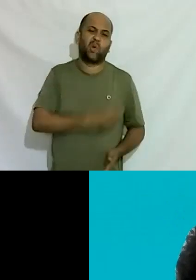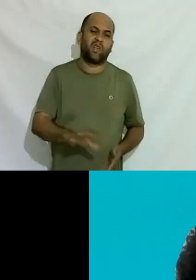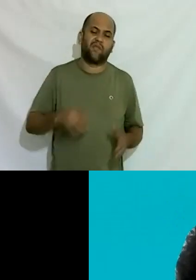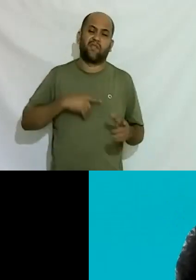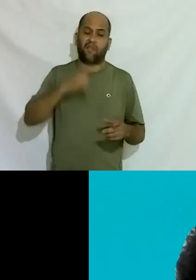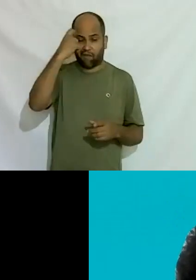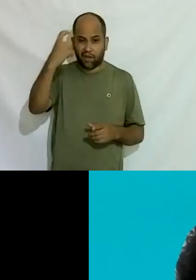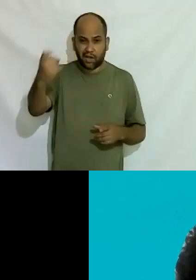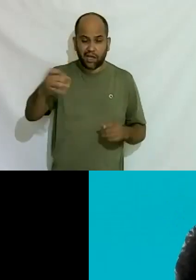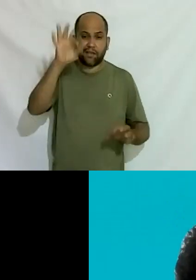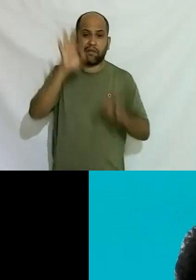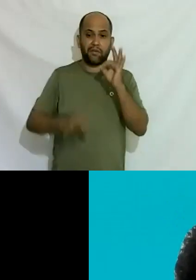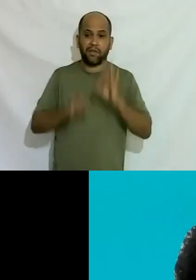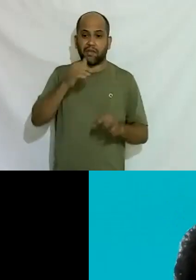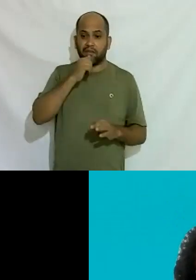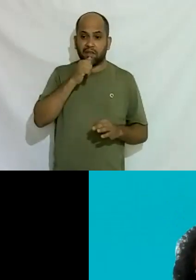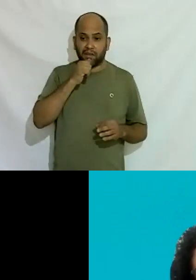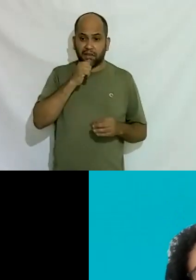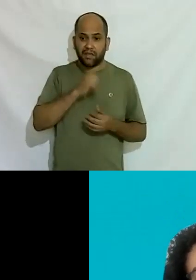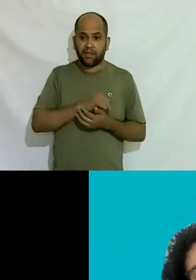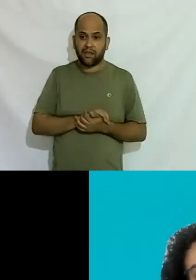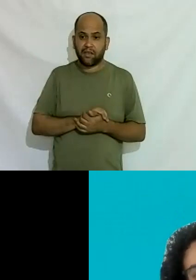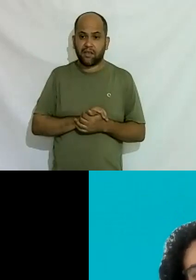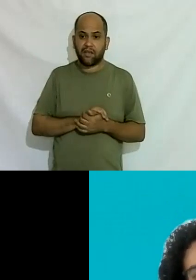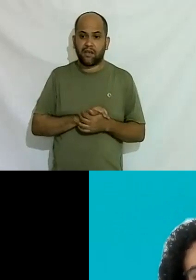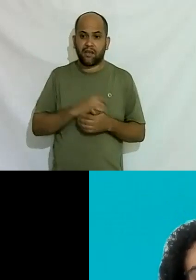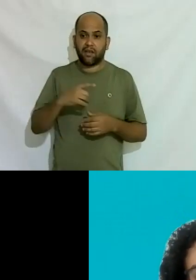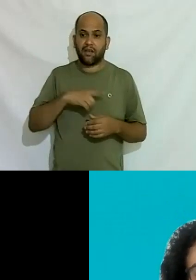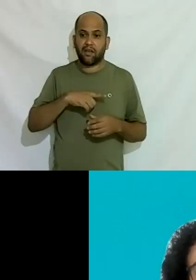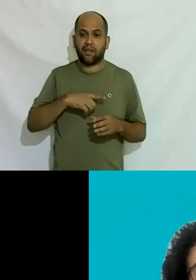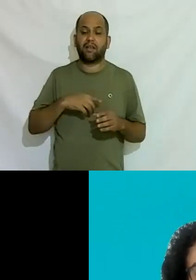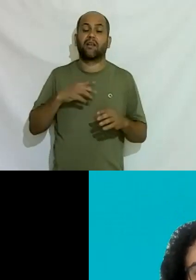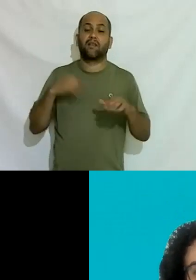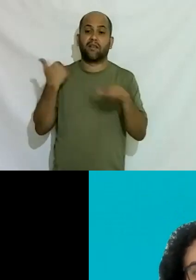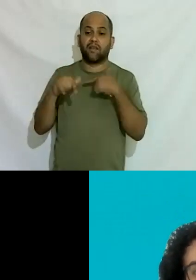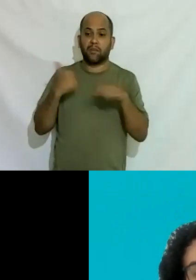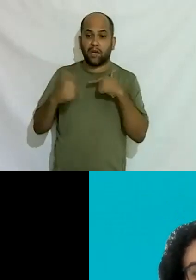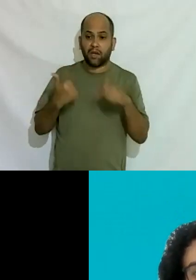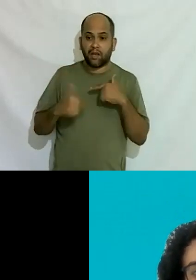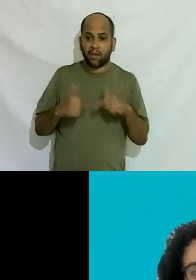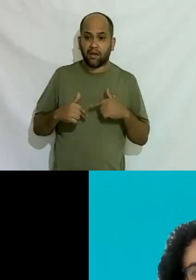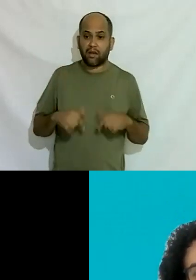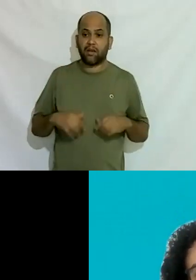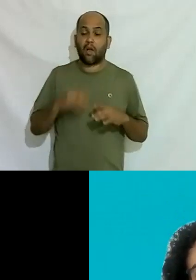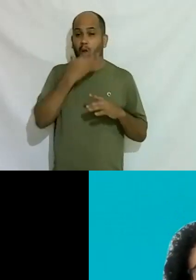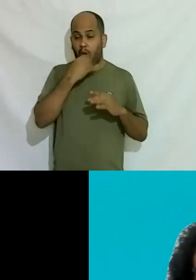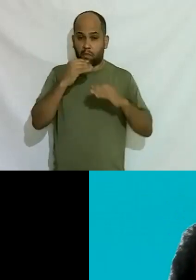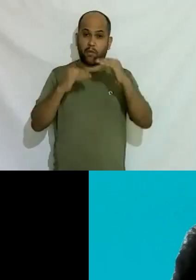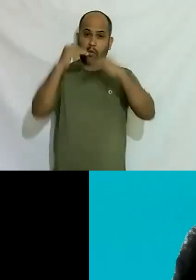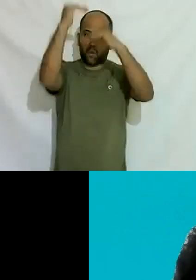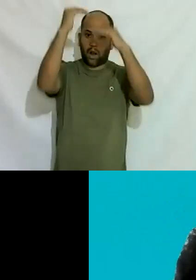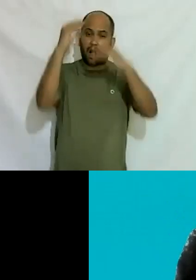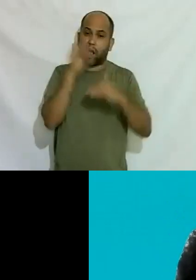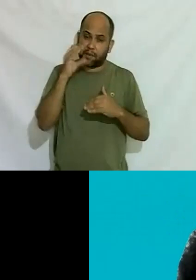injustiças também e mesmo na questão de pregabilidade os homens sobem mais as mulheres não sobem tem uma série de outras questões